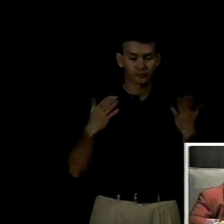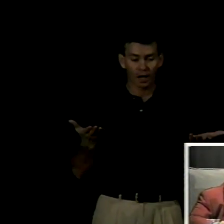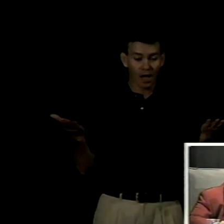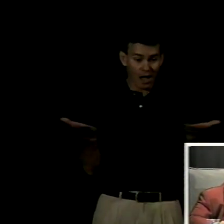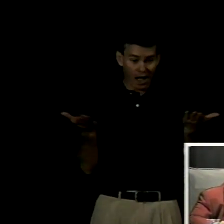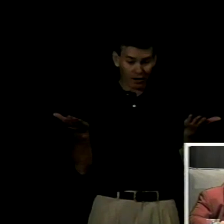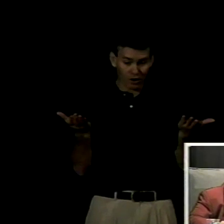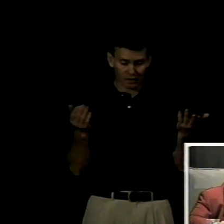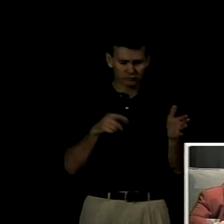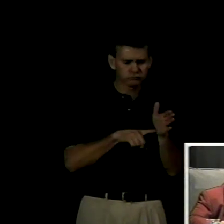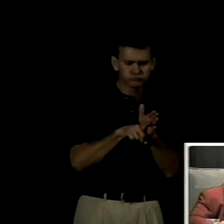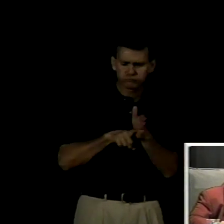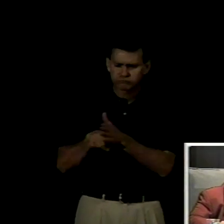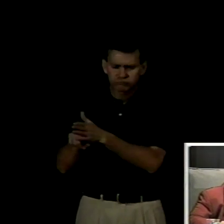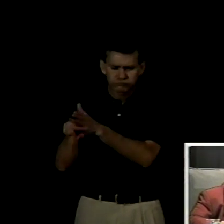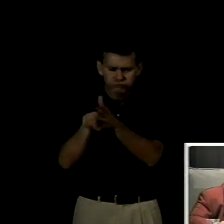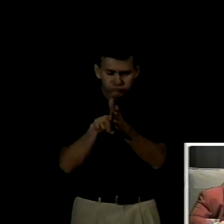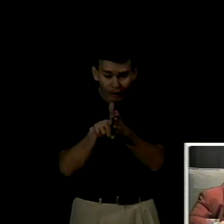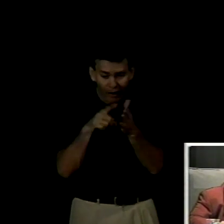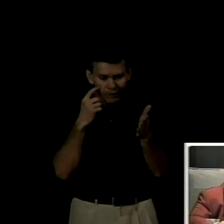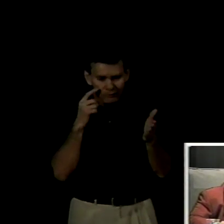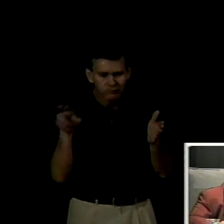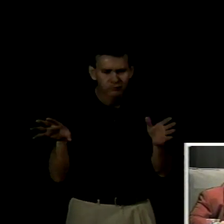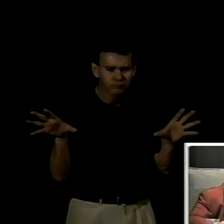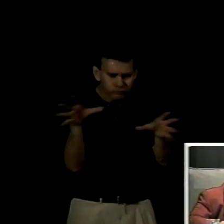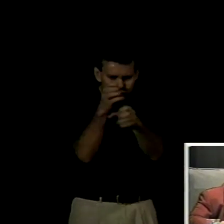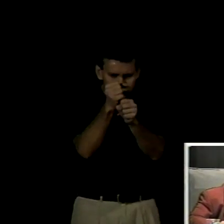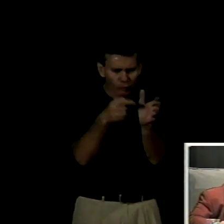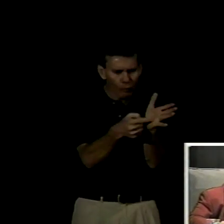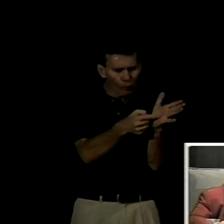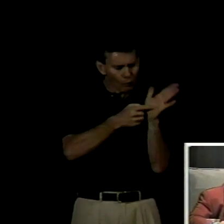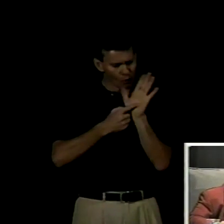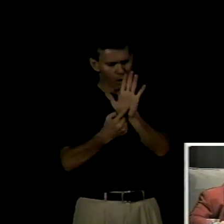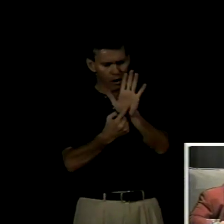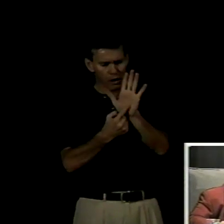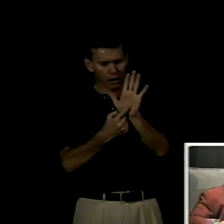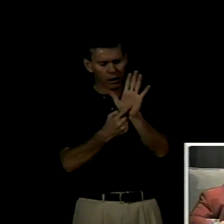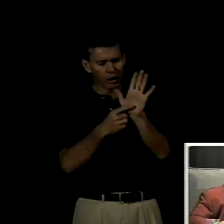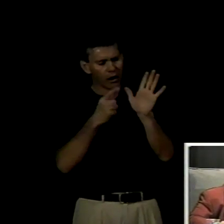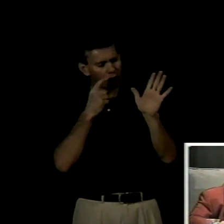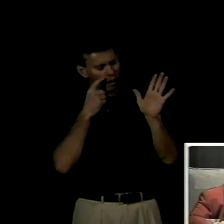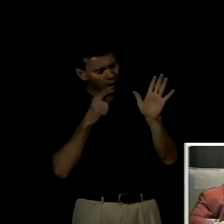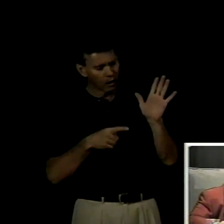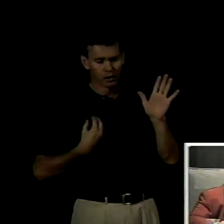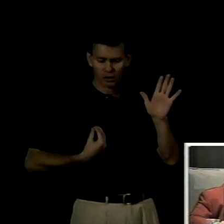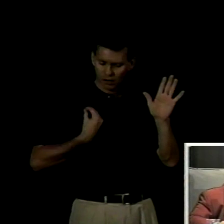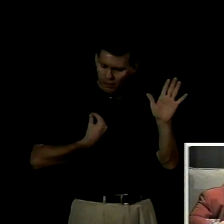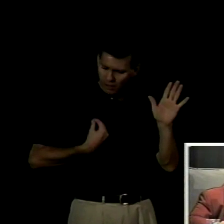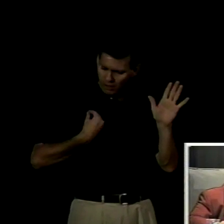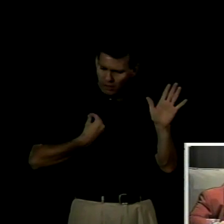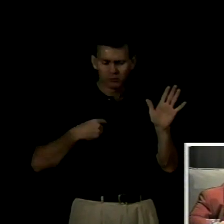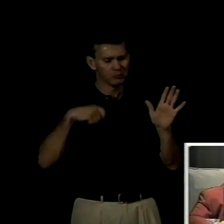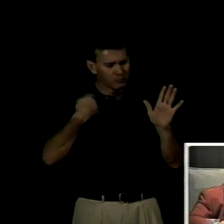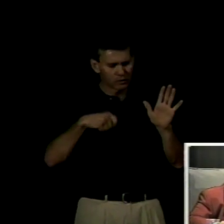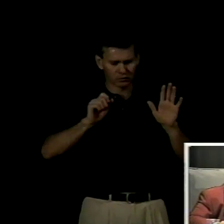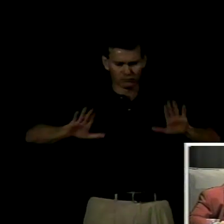ciertas dificultades que han hecho que este plan de educación bilingüe no se haya logrado consolidar completamente un elemento